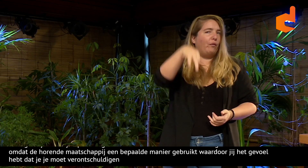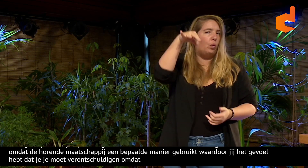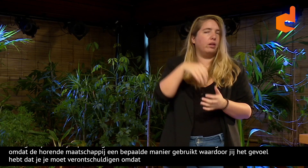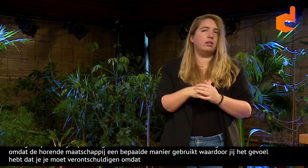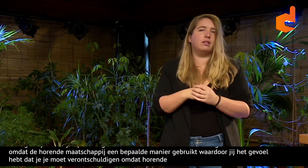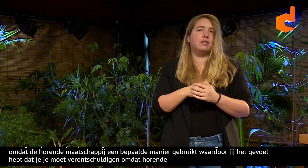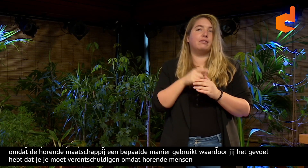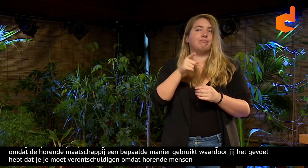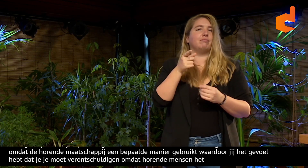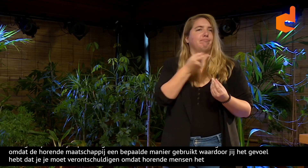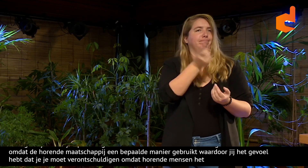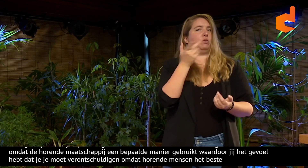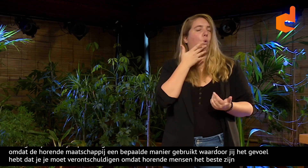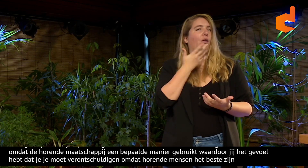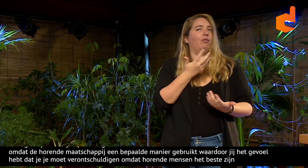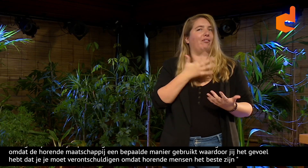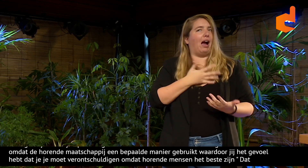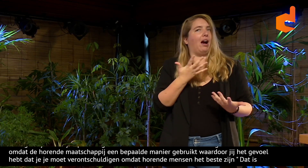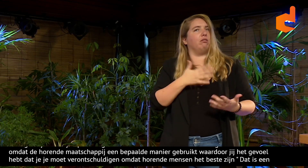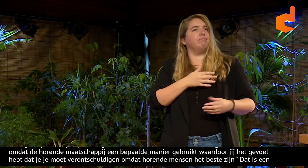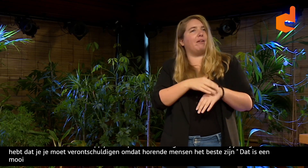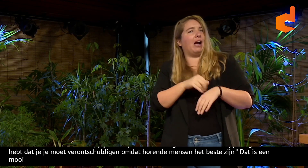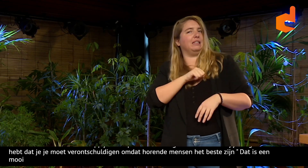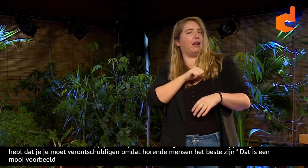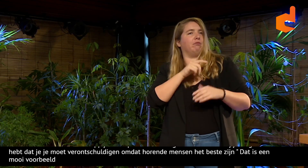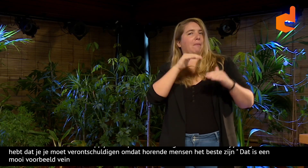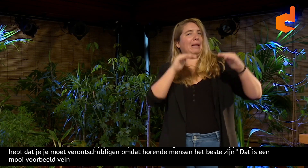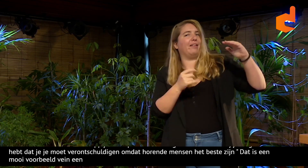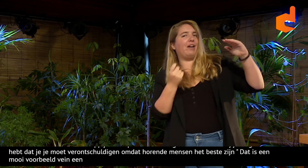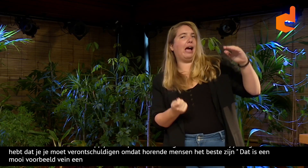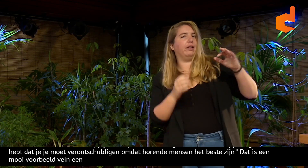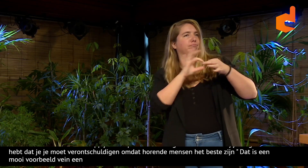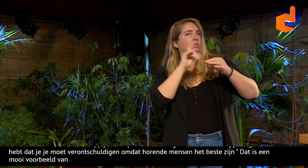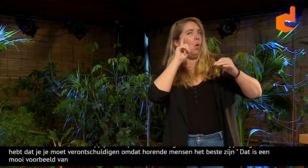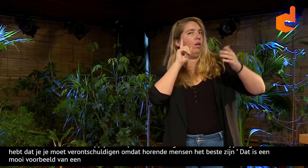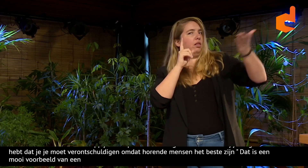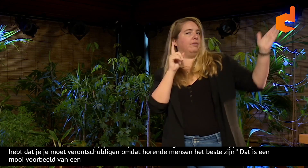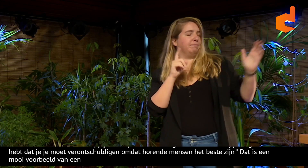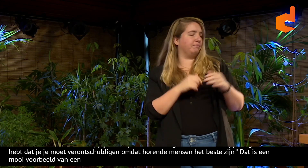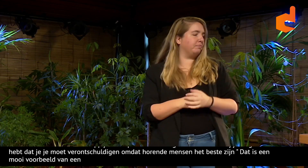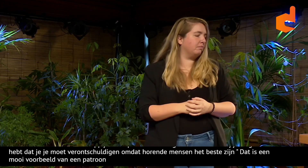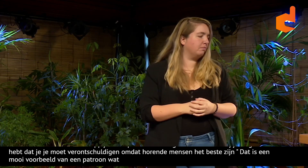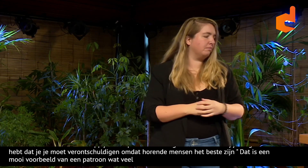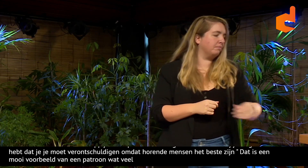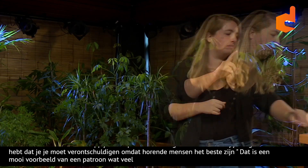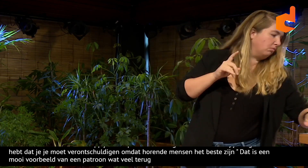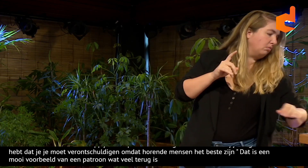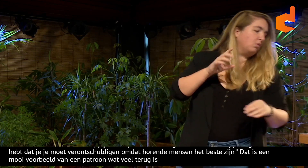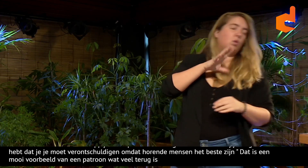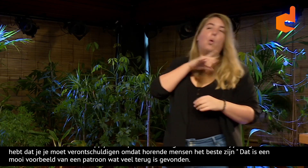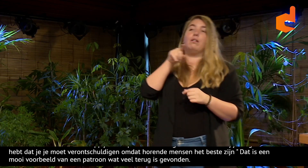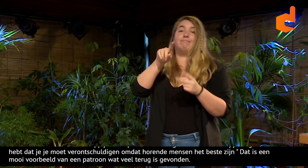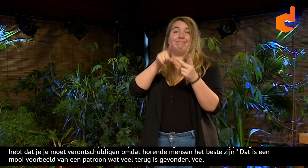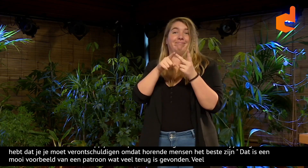Ja, dit is een mooi voorbeeld van een patroon wat veel terug is gevonden. Veel jongeren hebben